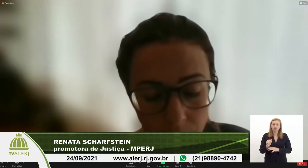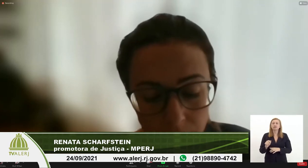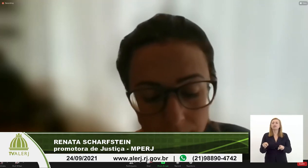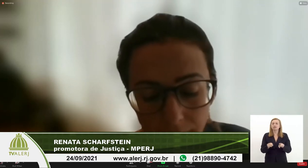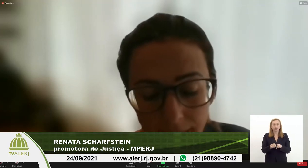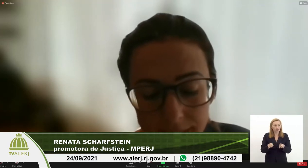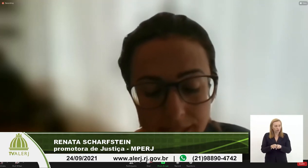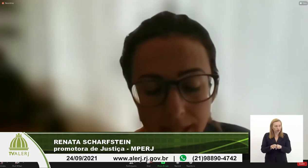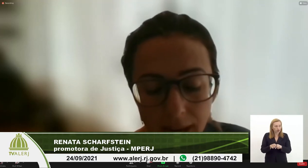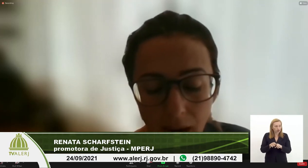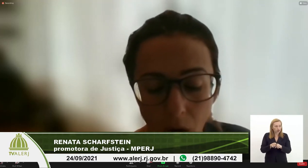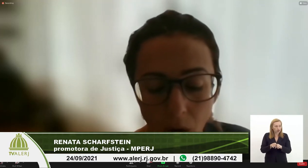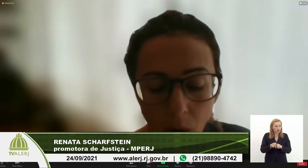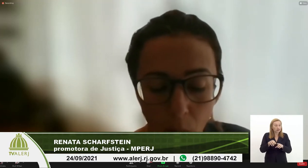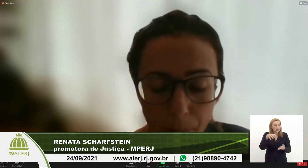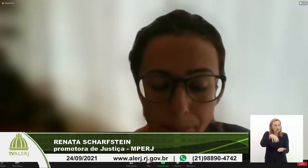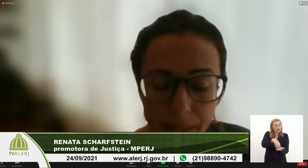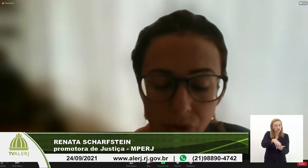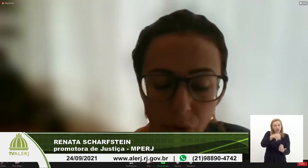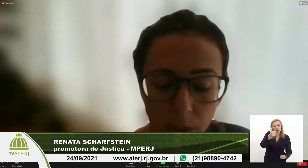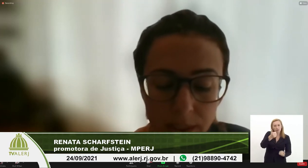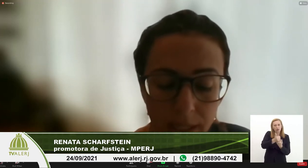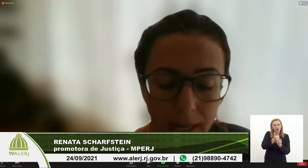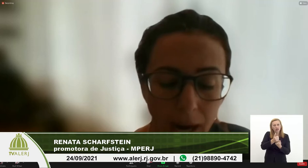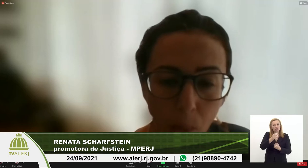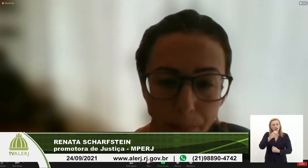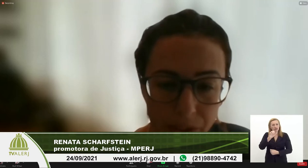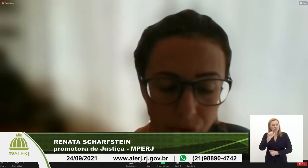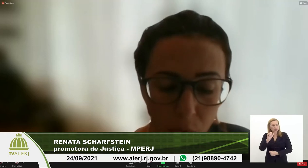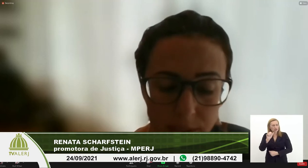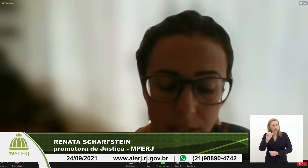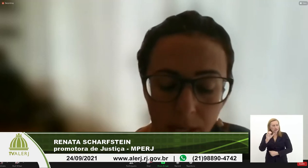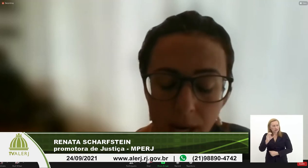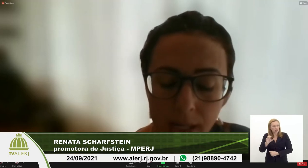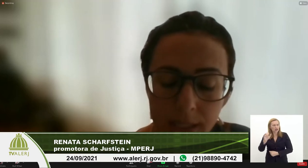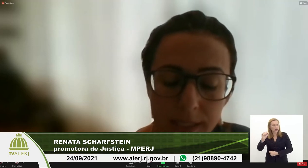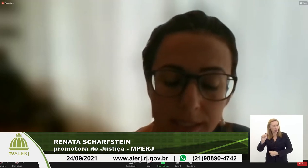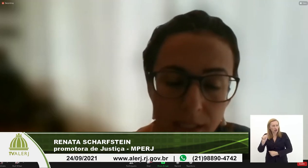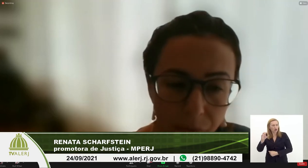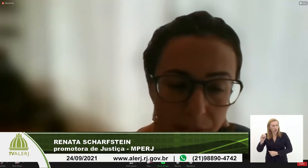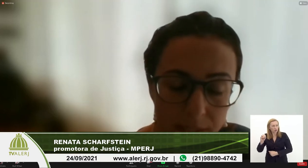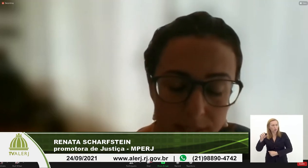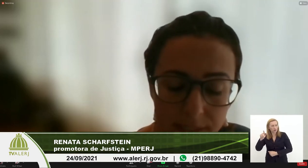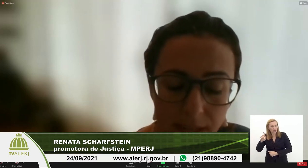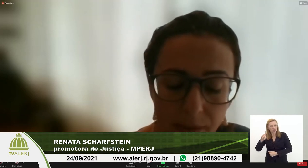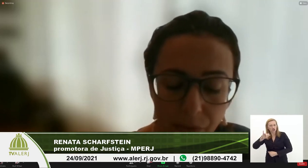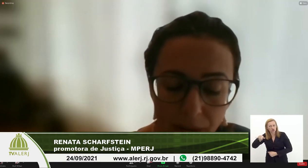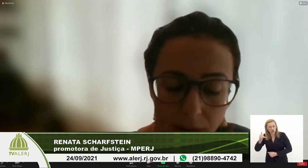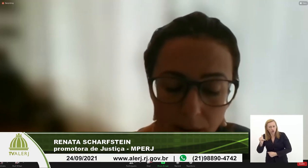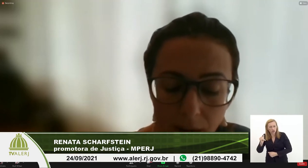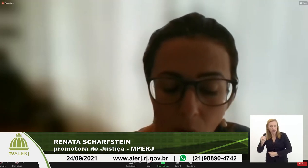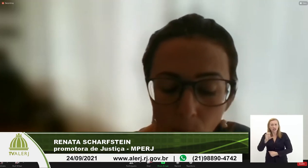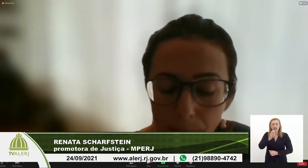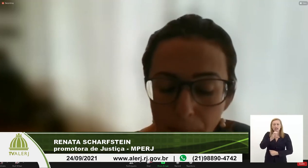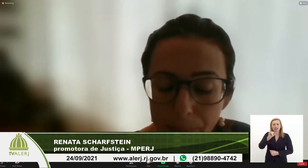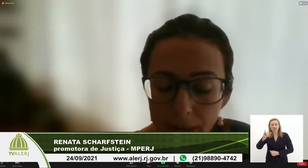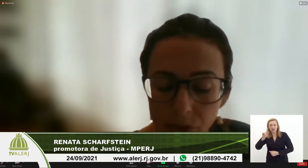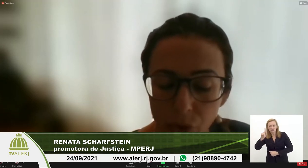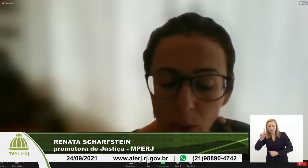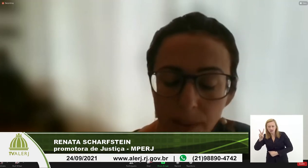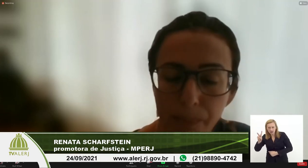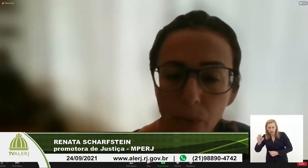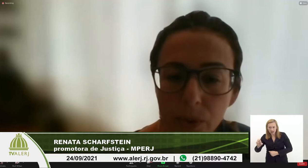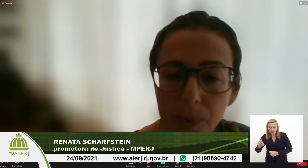coordeno que é caopj caopj civ civ arroba